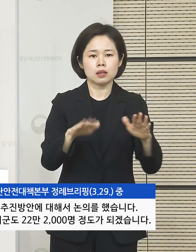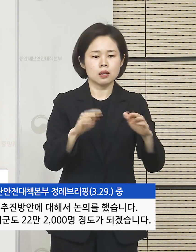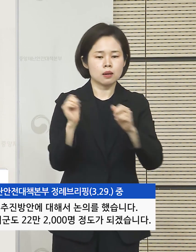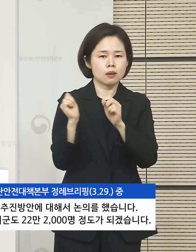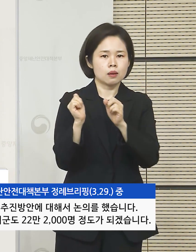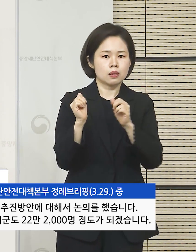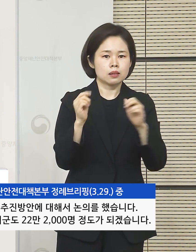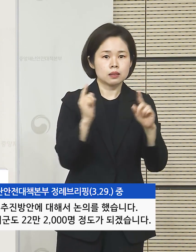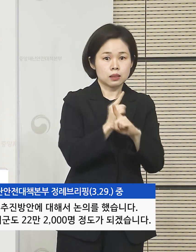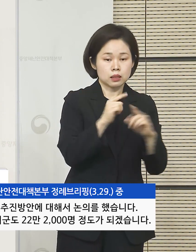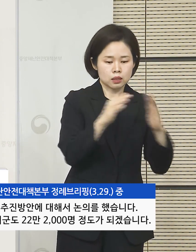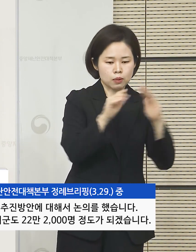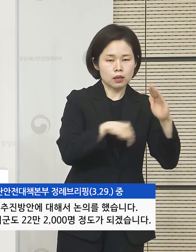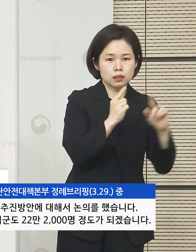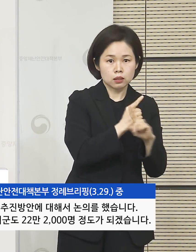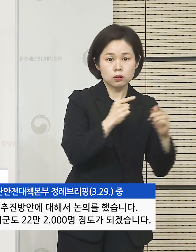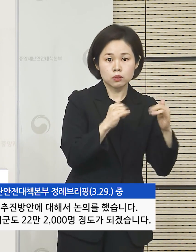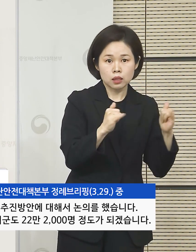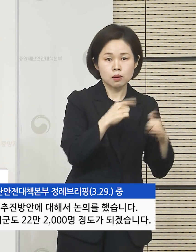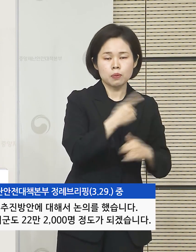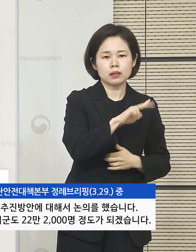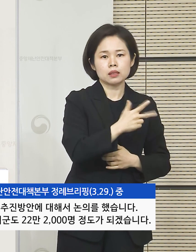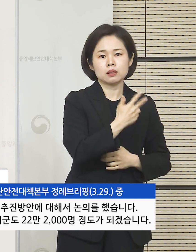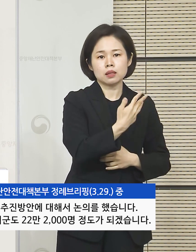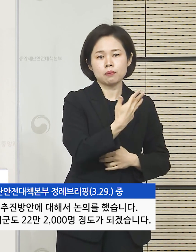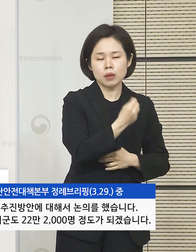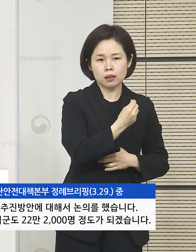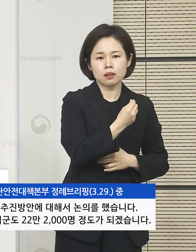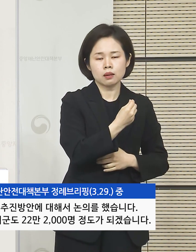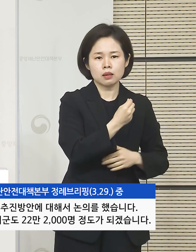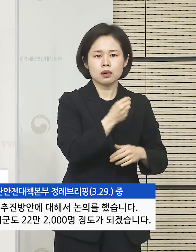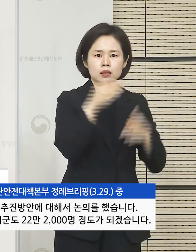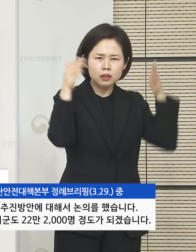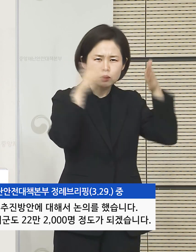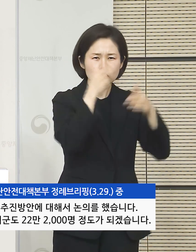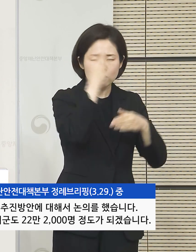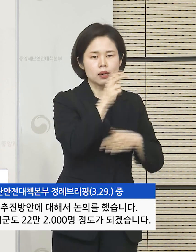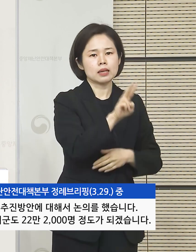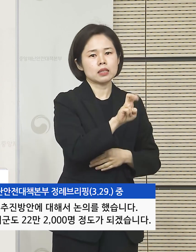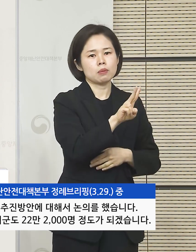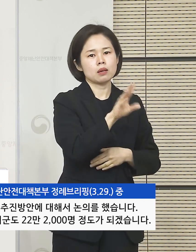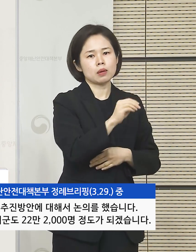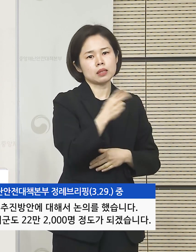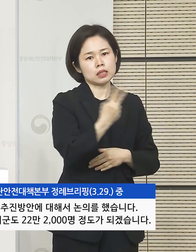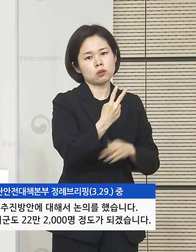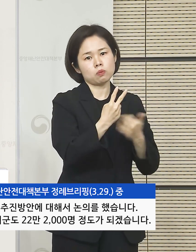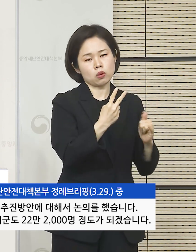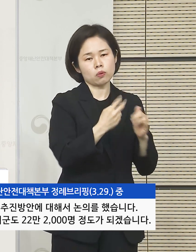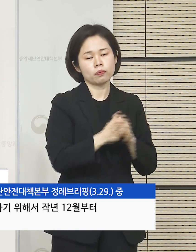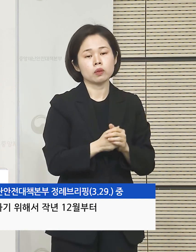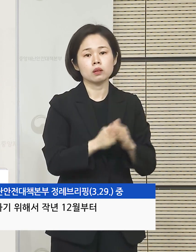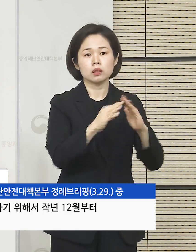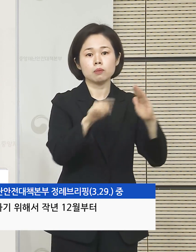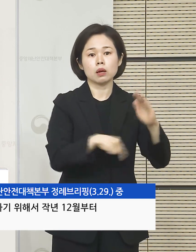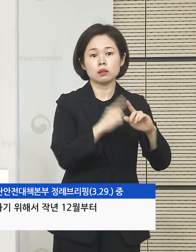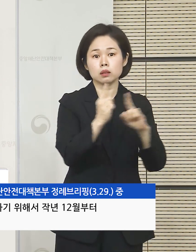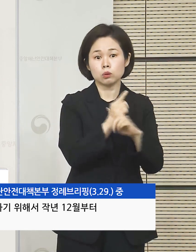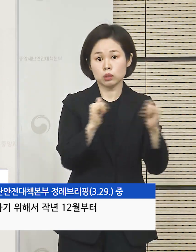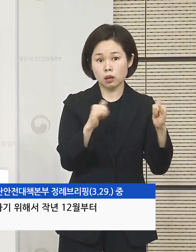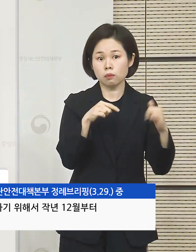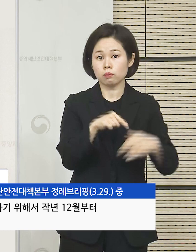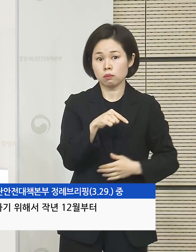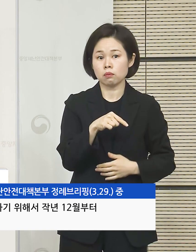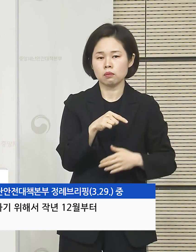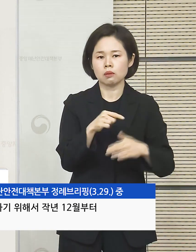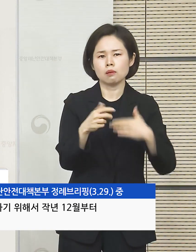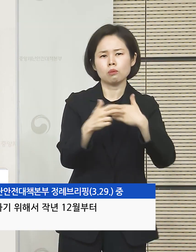재택치료자는 173만 명입니다. 그중에 집중관리군도 22만 2천 명 정도가 되겠습니다. 재택치료